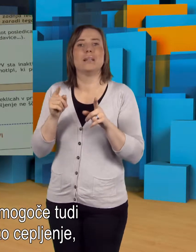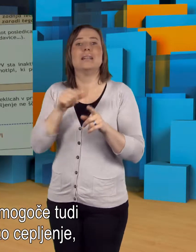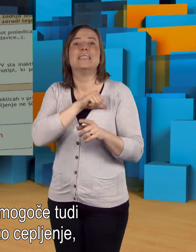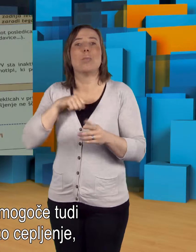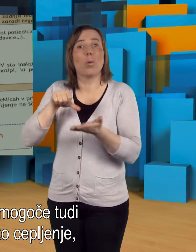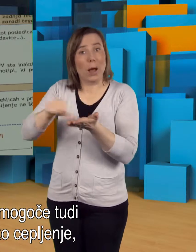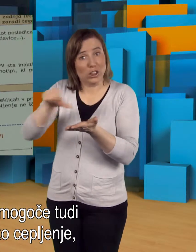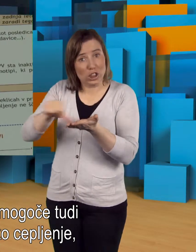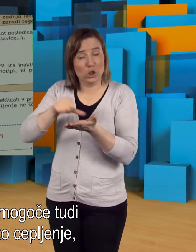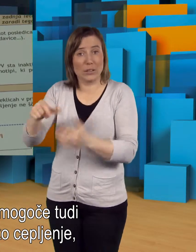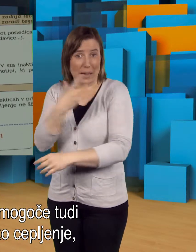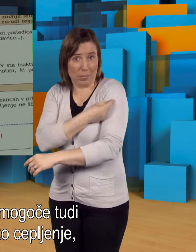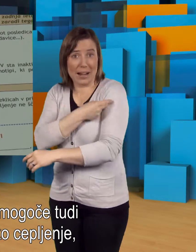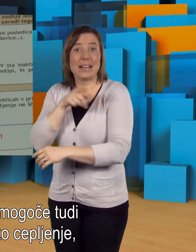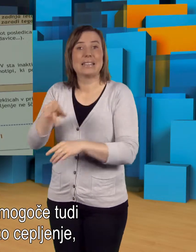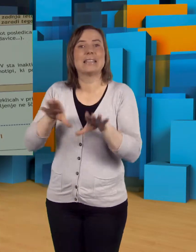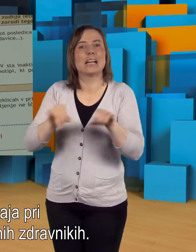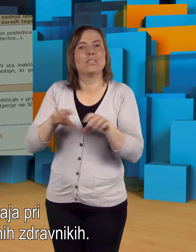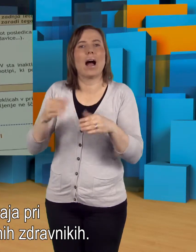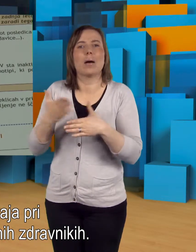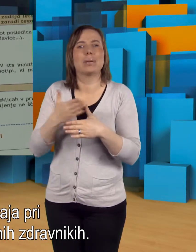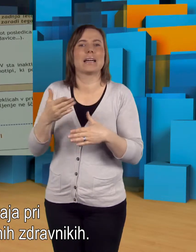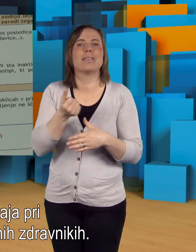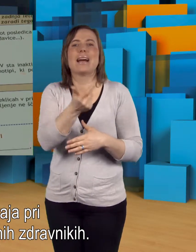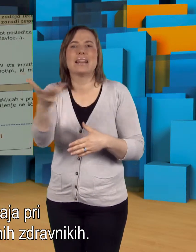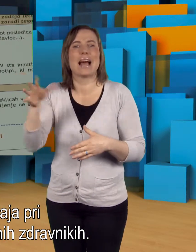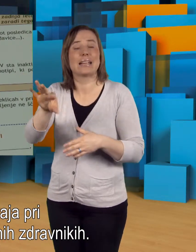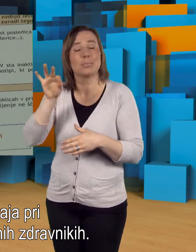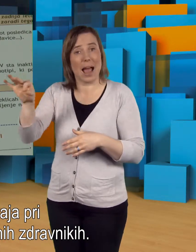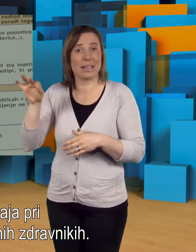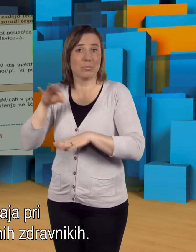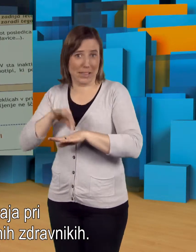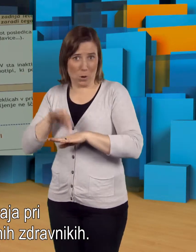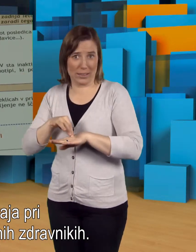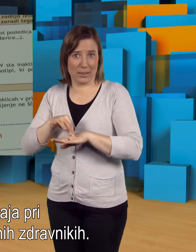samoplačniško cepljanje, ki se izvaja pri nekaterih izbranih zdravnikih.